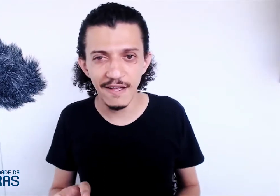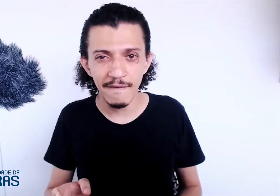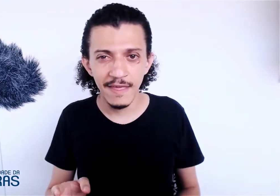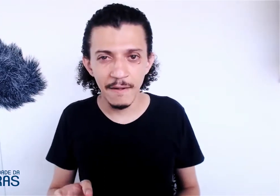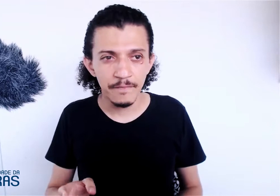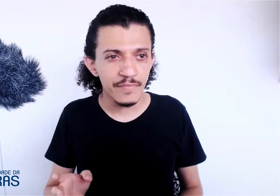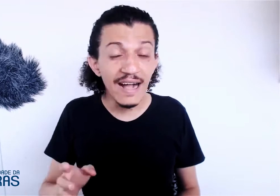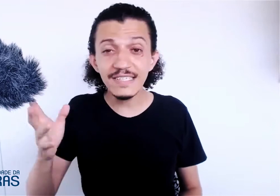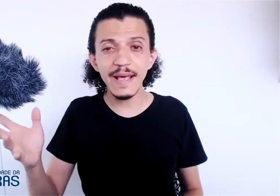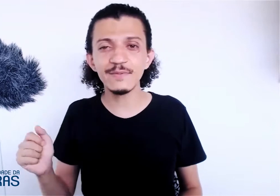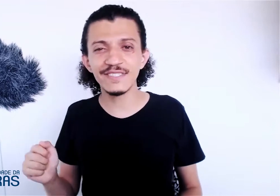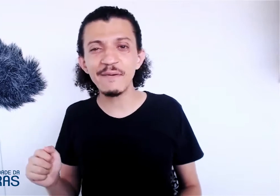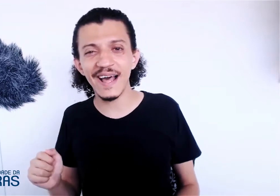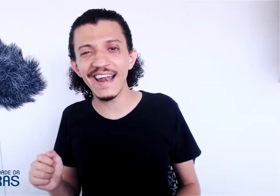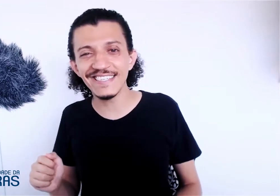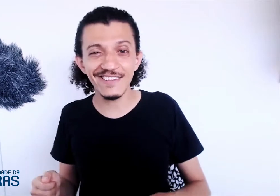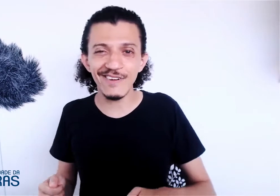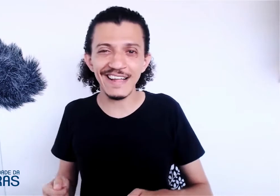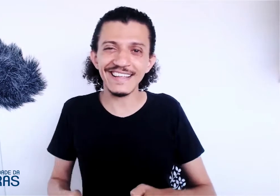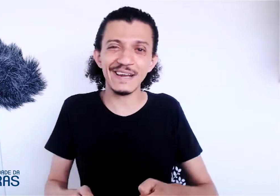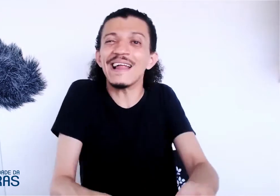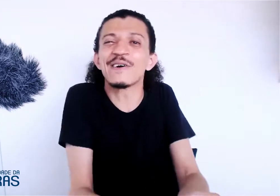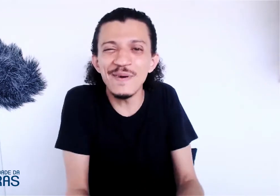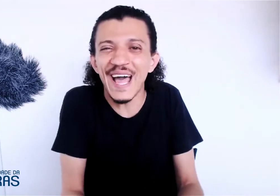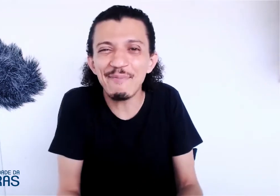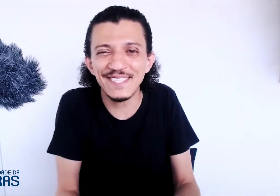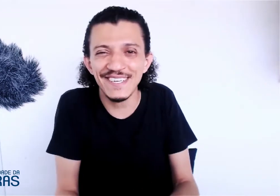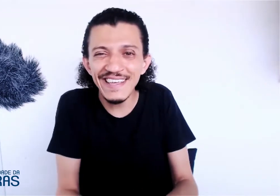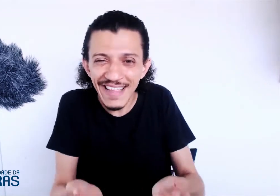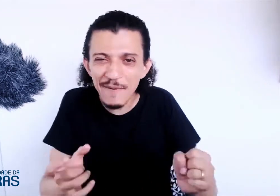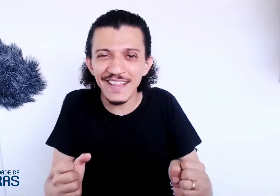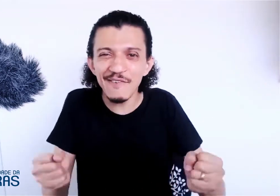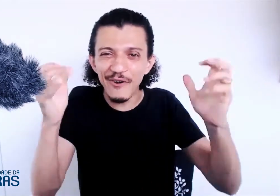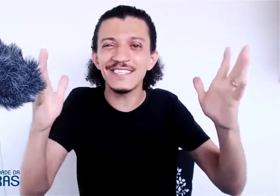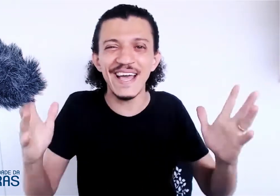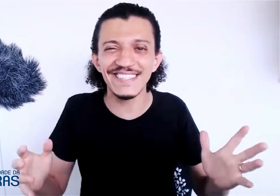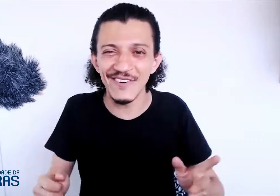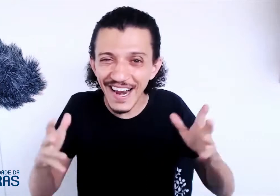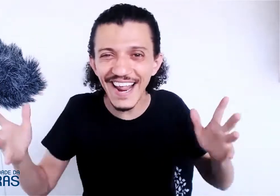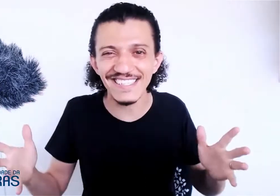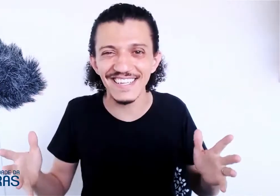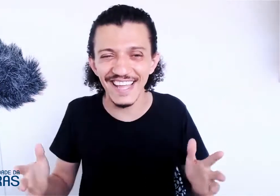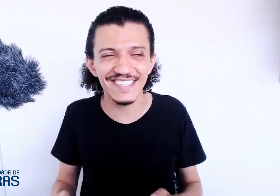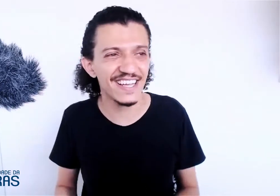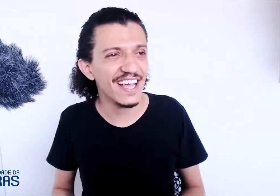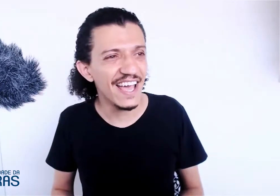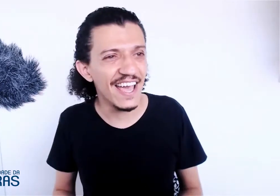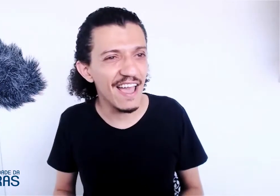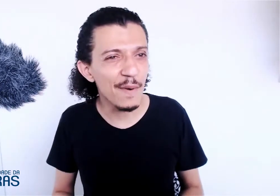que antes mesmo de terminarem já estão até trabalhando como intérprete, interpretando fluentemente, com clareza, entende? É uma